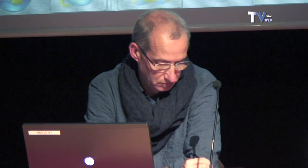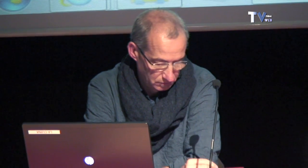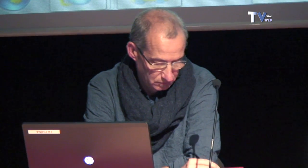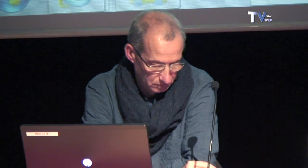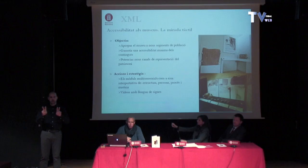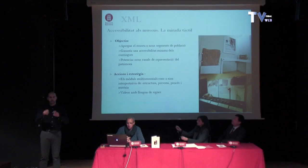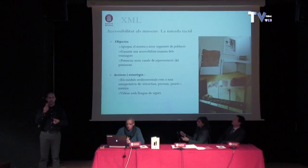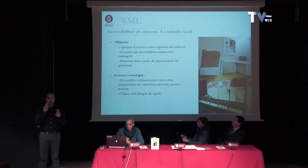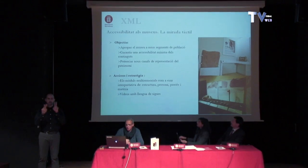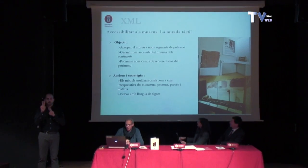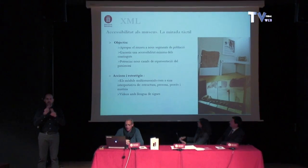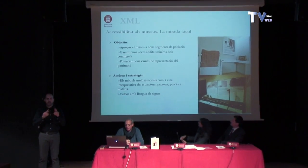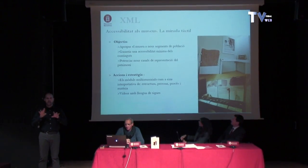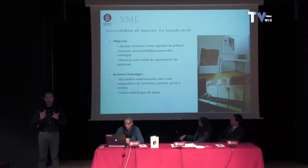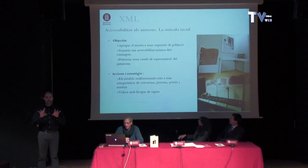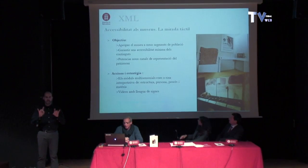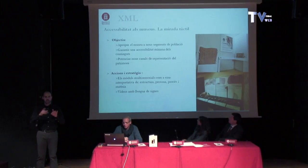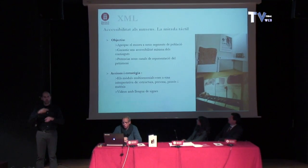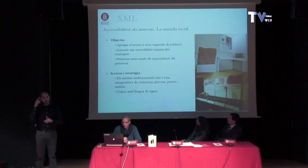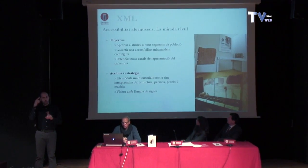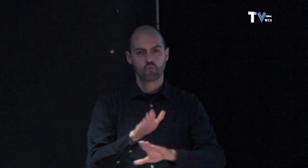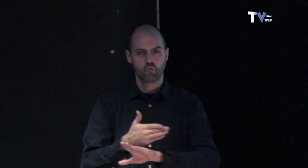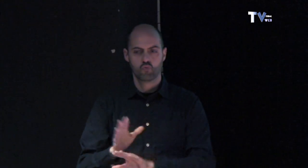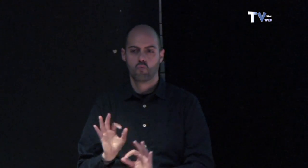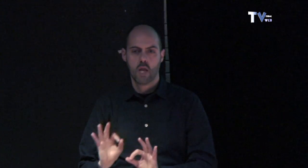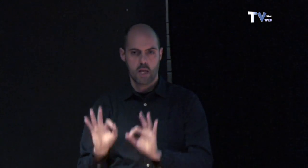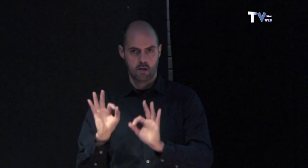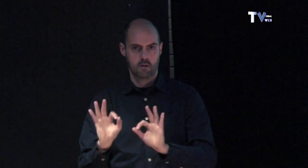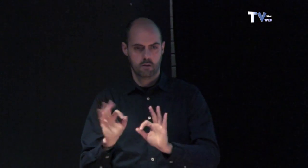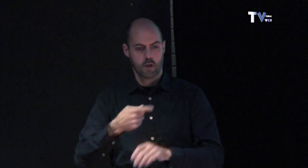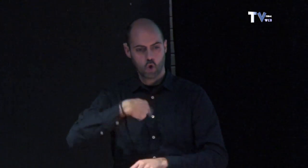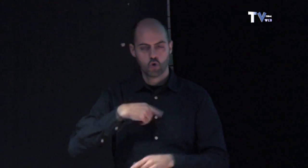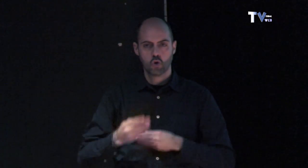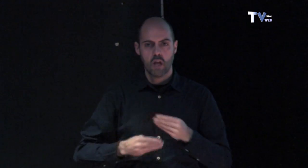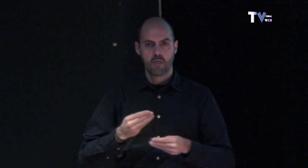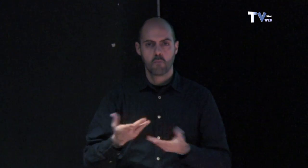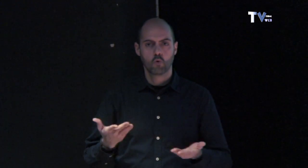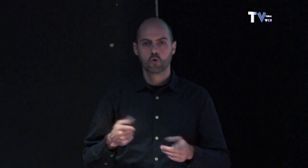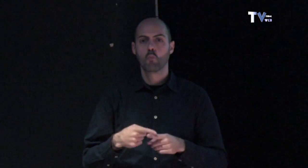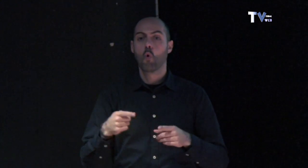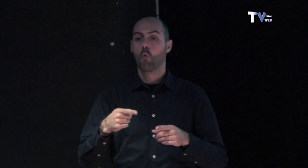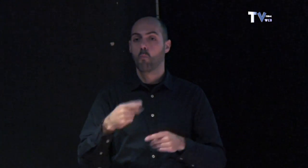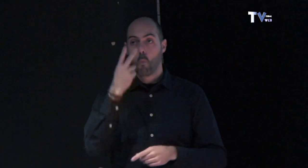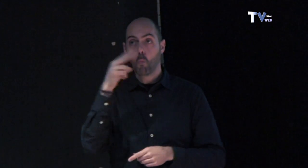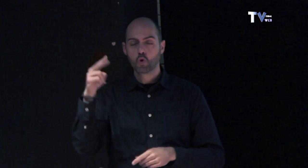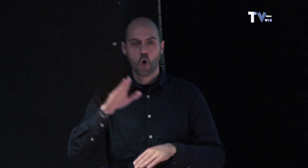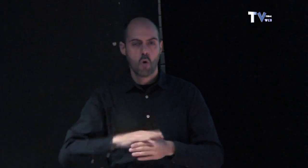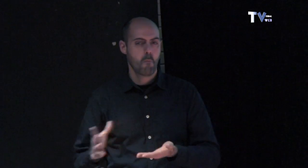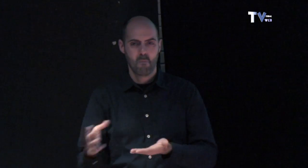que té. La situació de Barcelona en apropar els museus. En aquesta acció, el que es pretén és fer el museu per tothom. Seria el museu és un espai